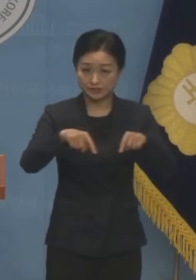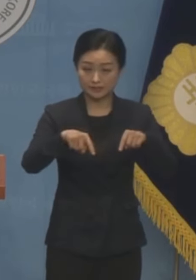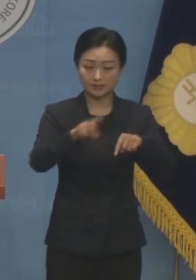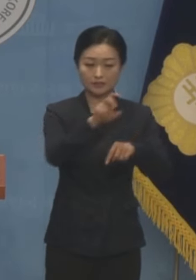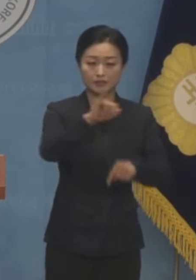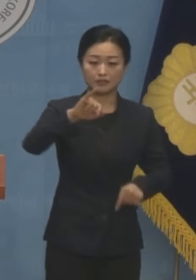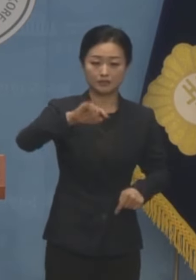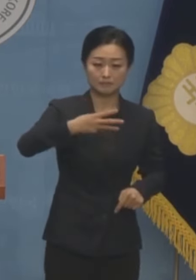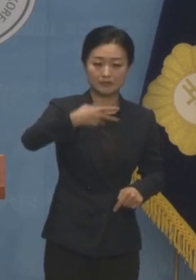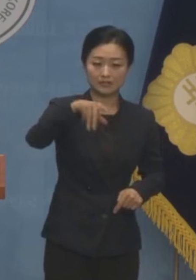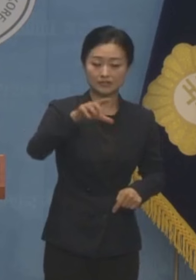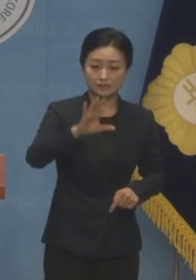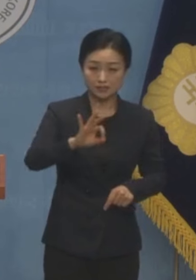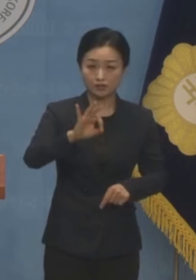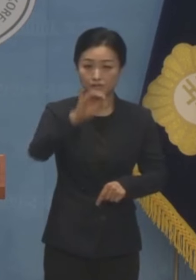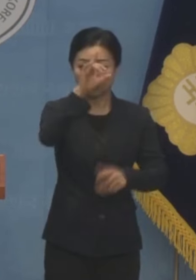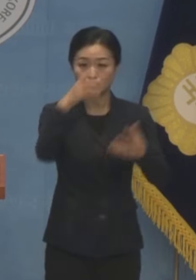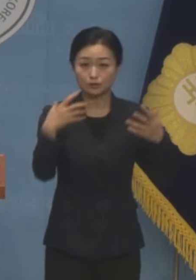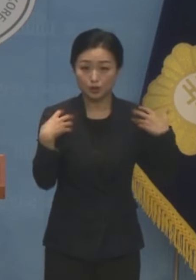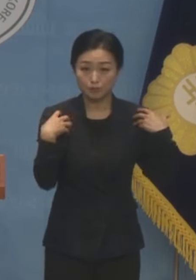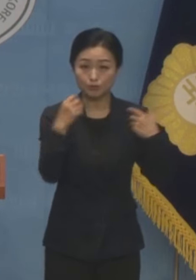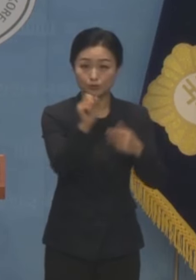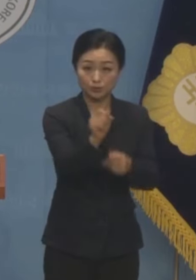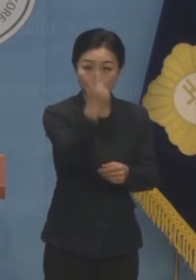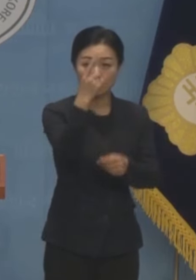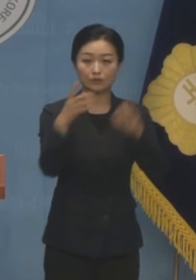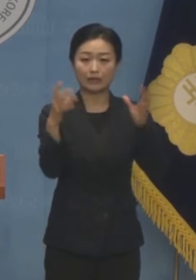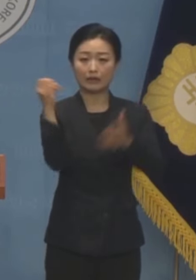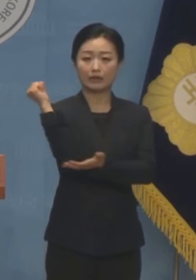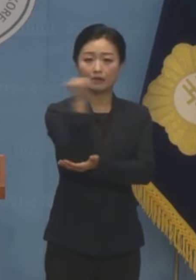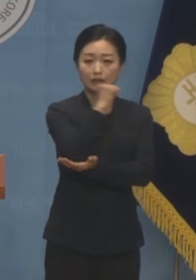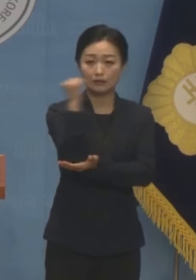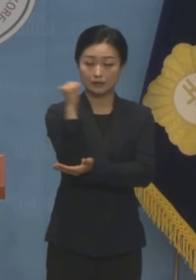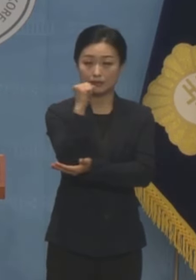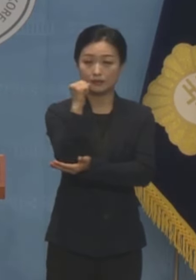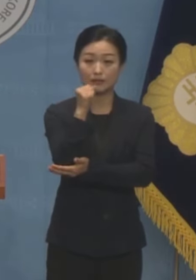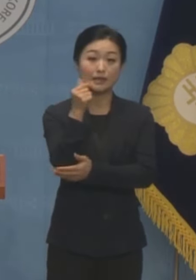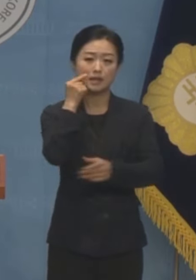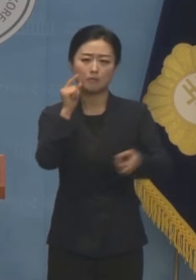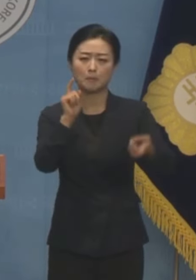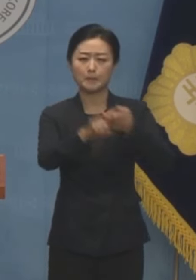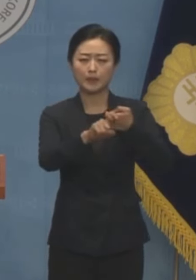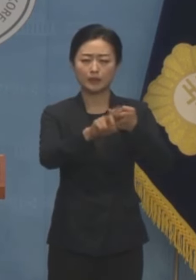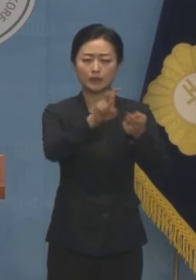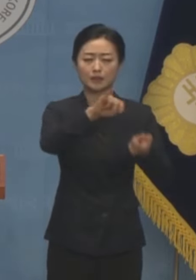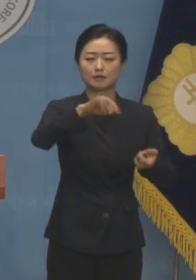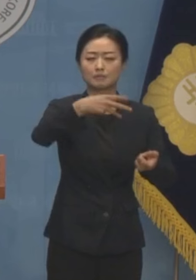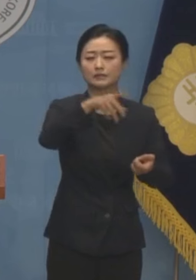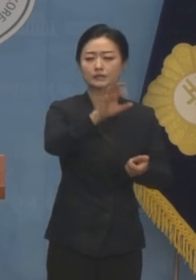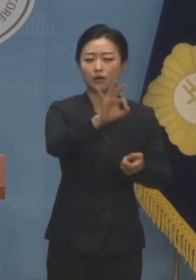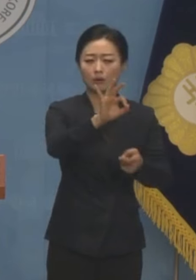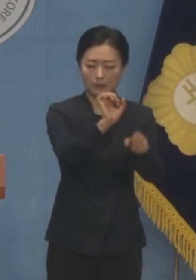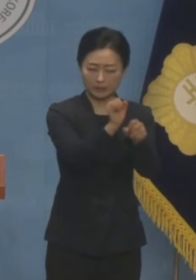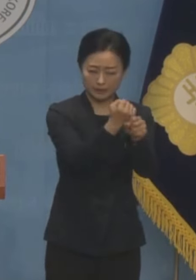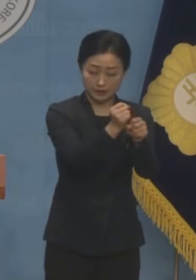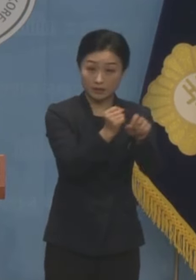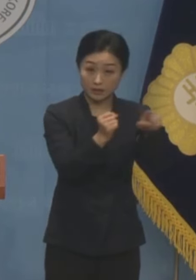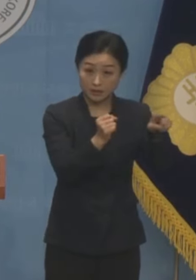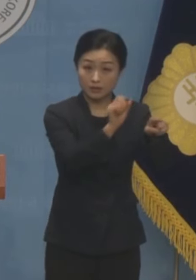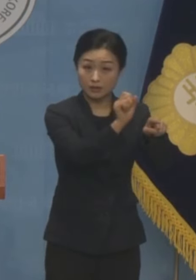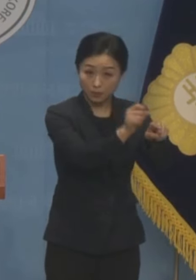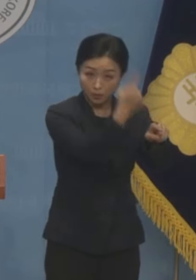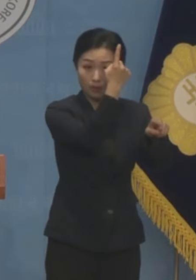나라의 근본을 흔들고 있습니다. 친일매국주의 독립기념관장